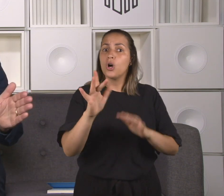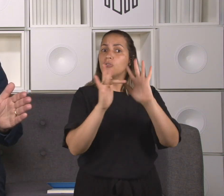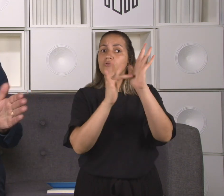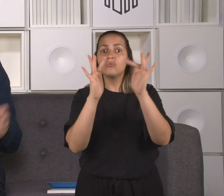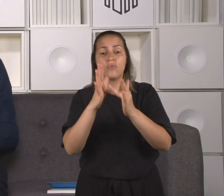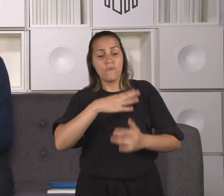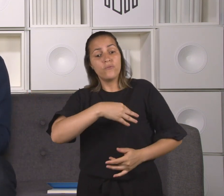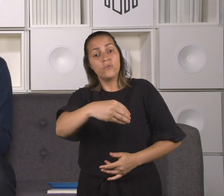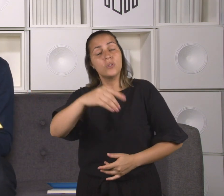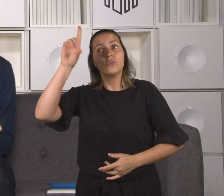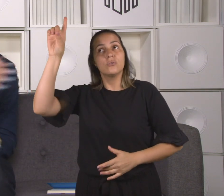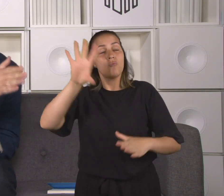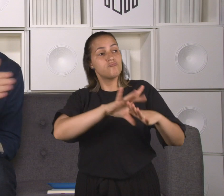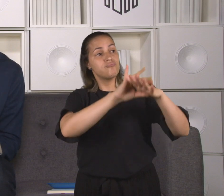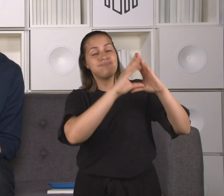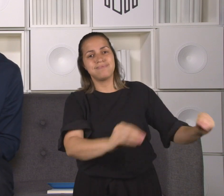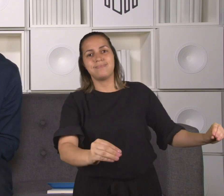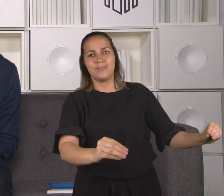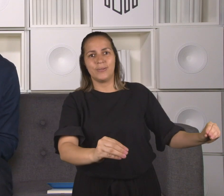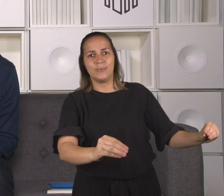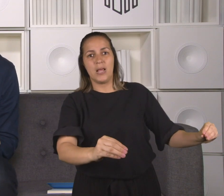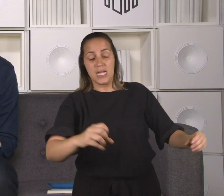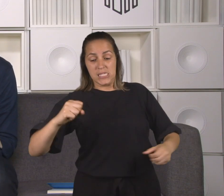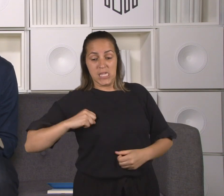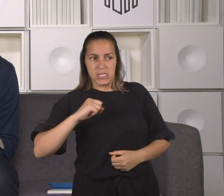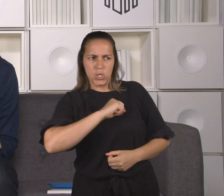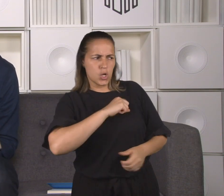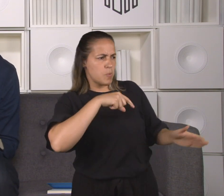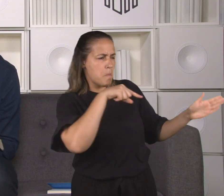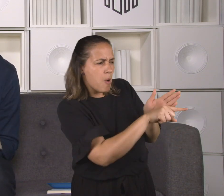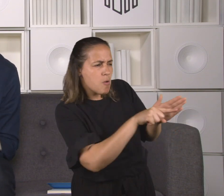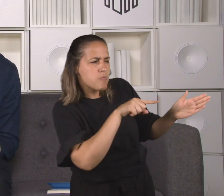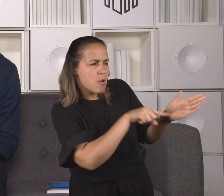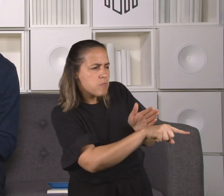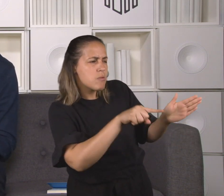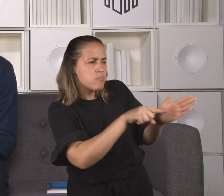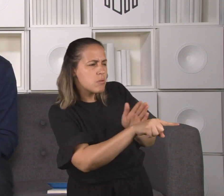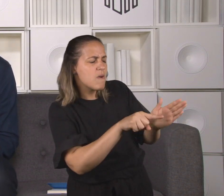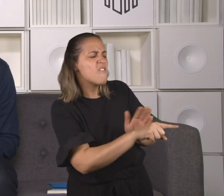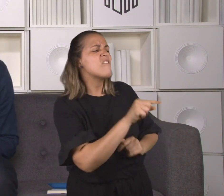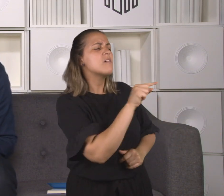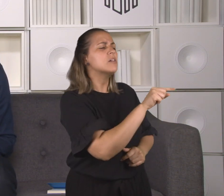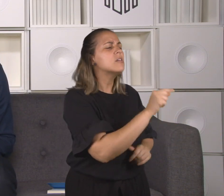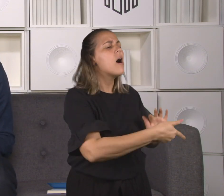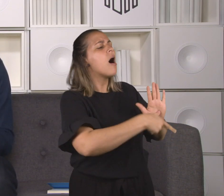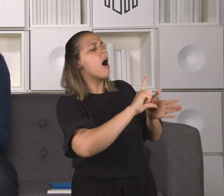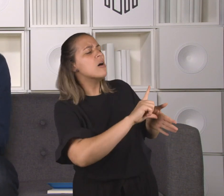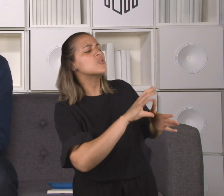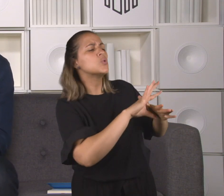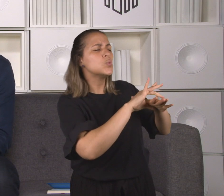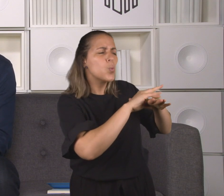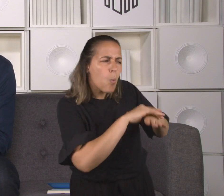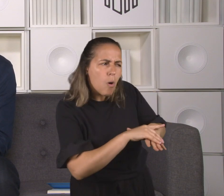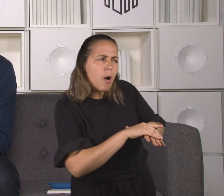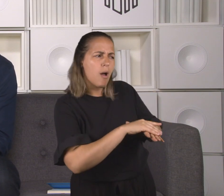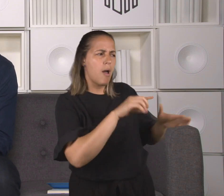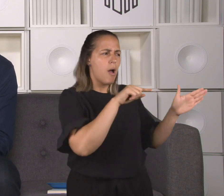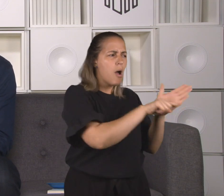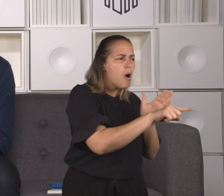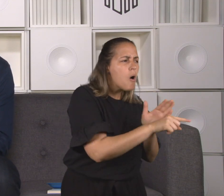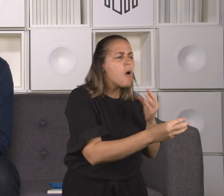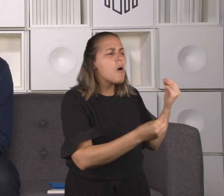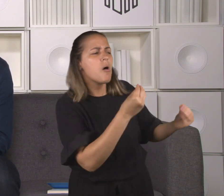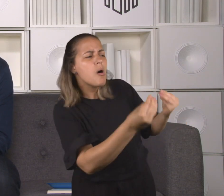do inquérito. Feita toda a verificação, constatado que ele era mesmo leproso, que ele foi curado, então ele